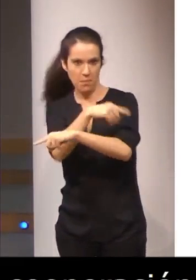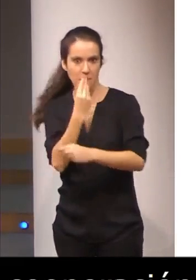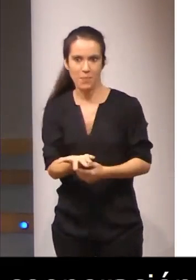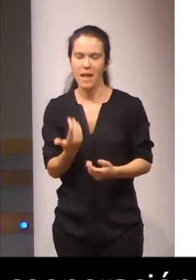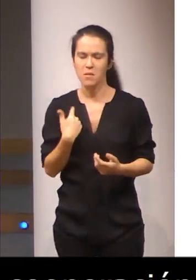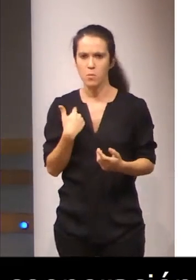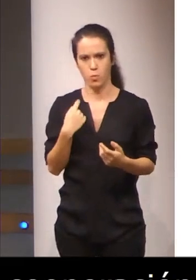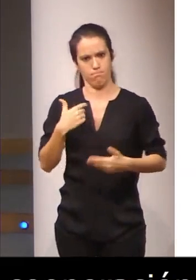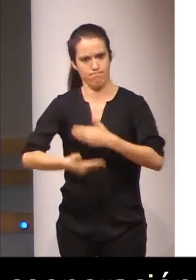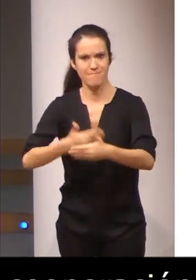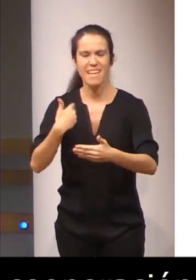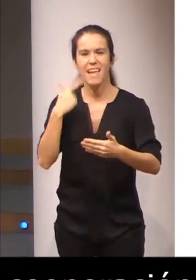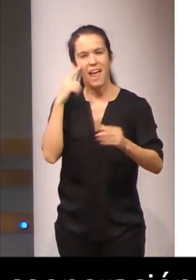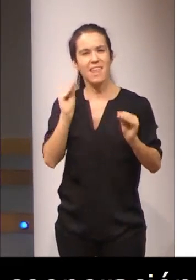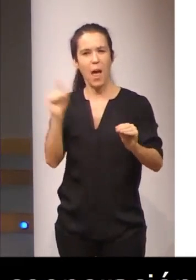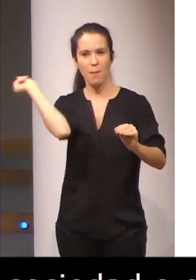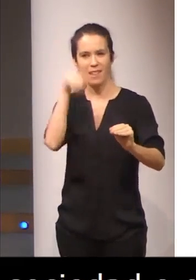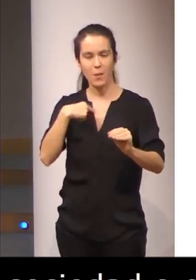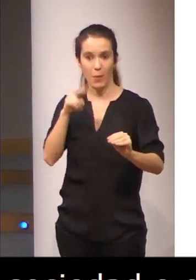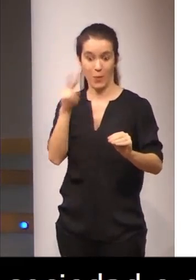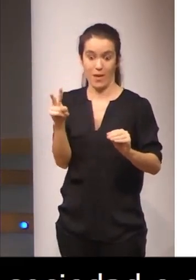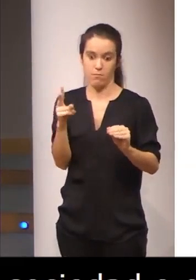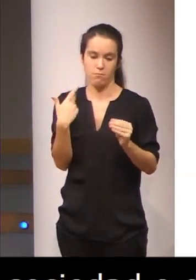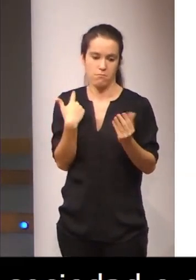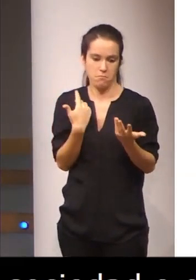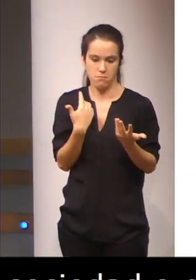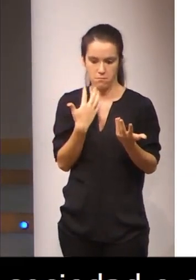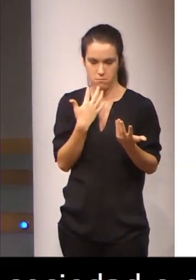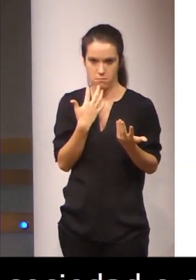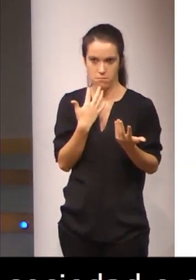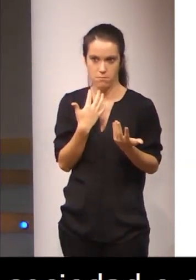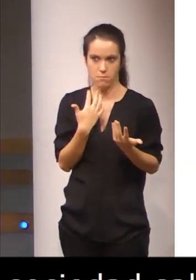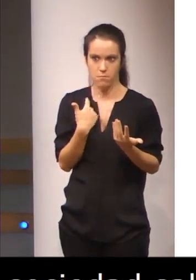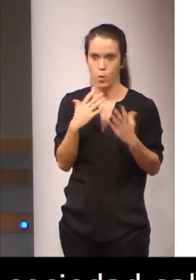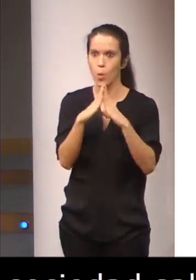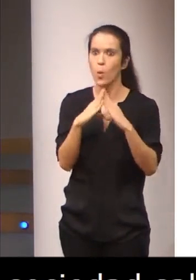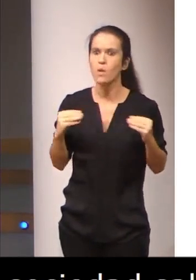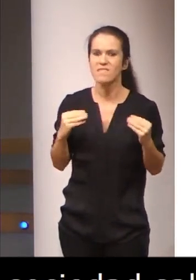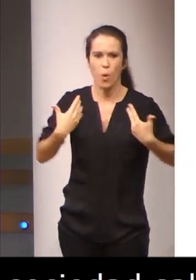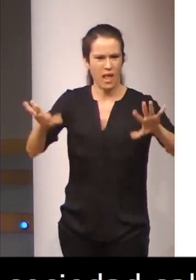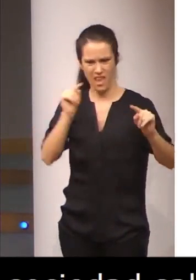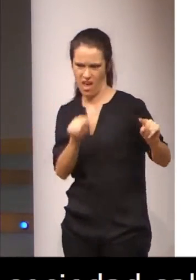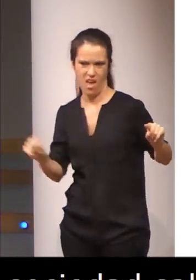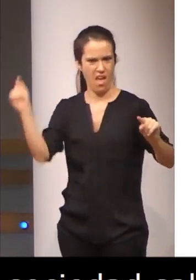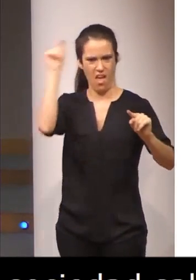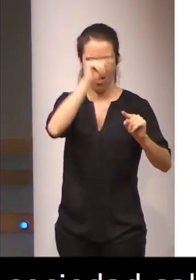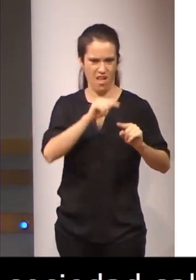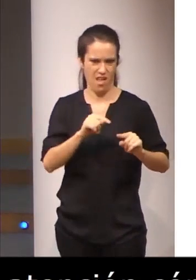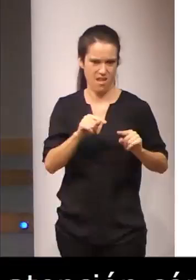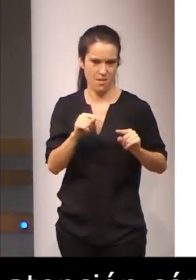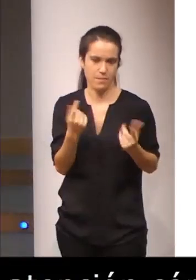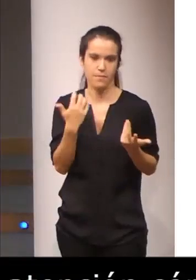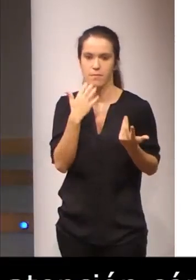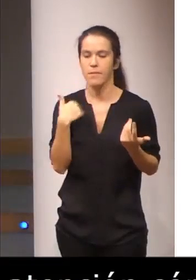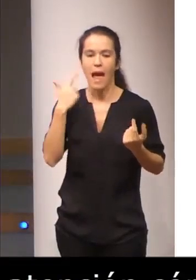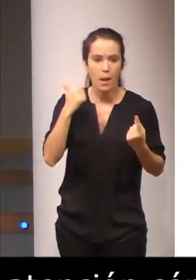cómo encontrar tanto en la universidad, en cualquiera de las universidades, de la Almería,